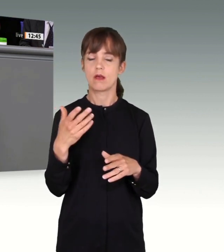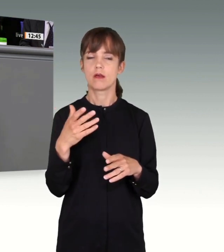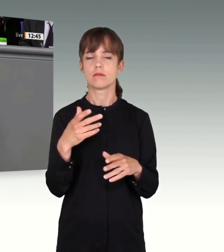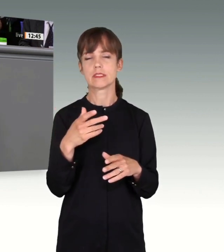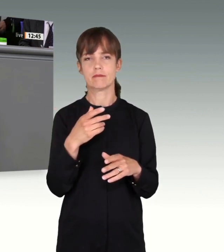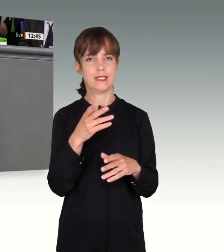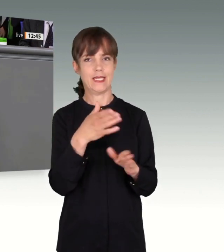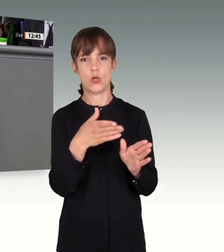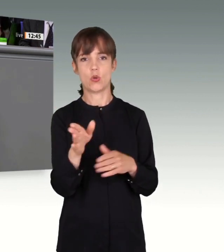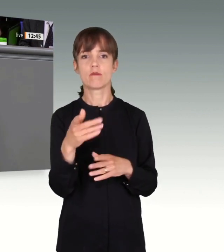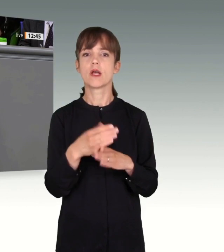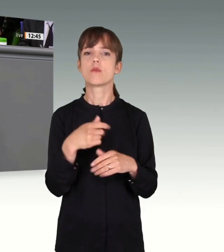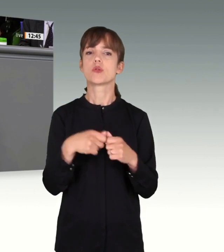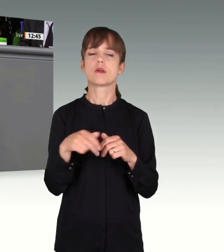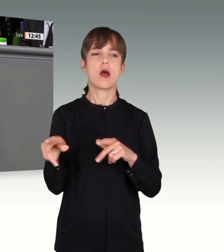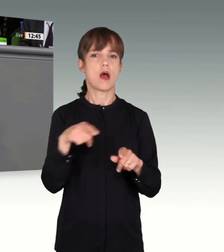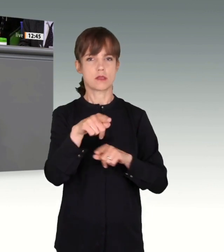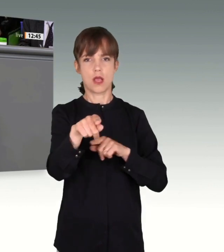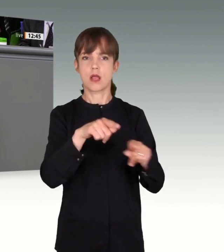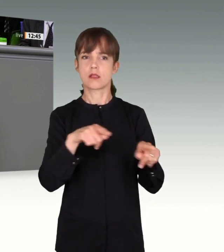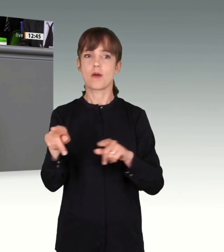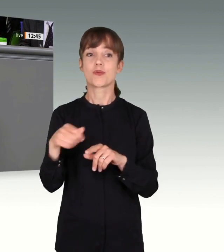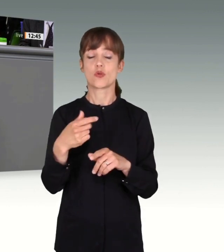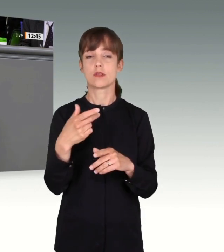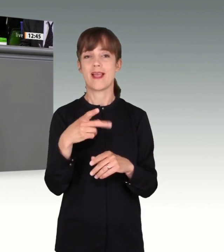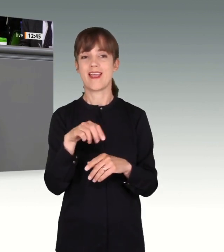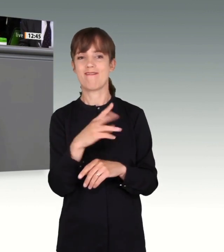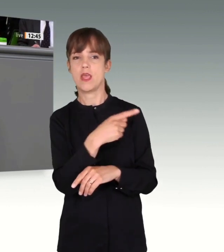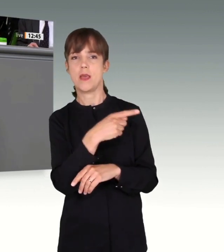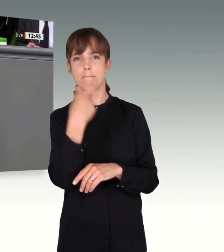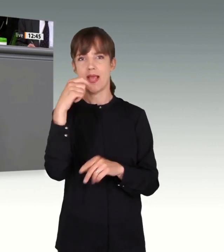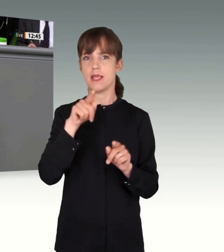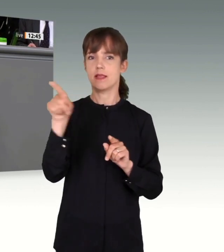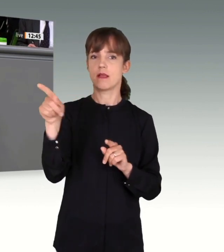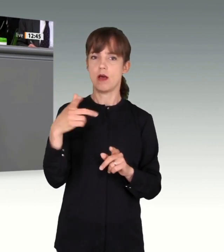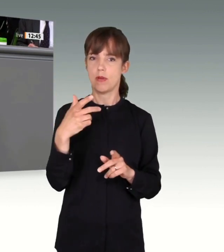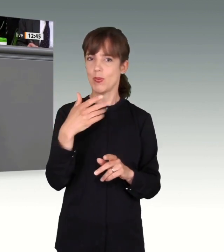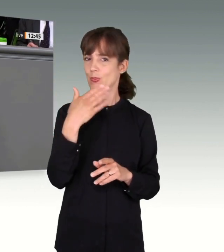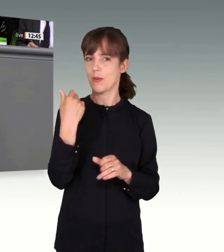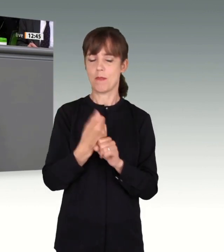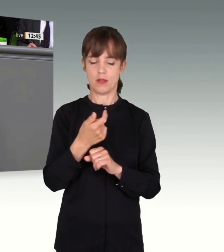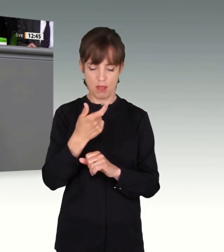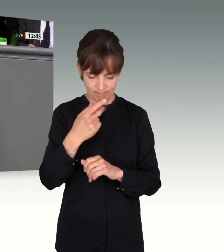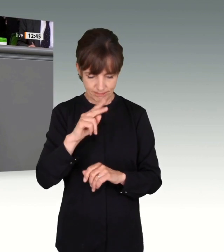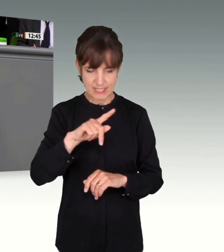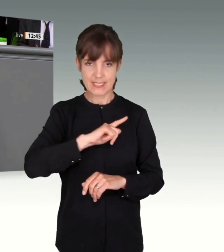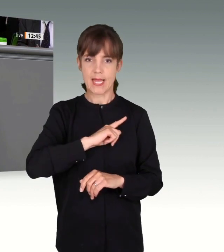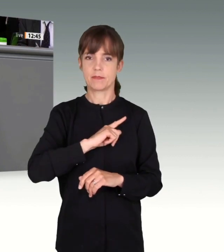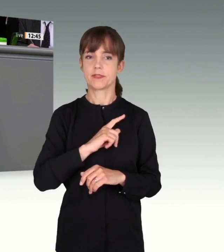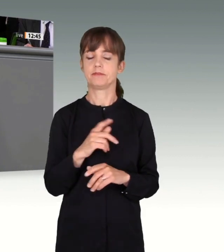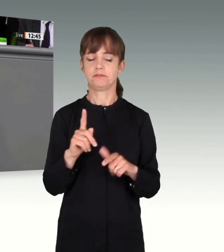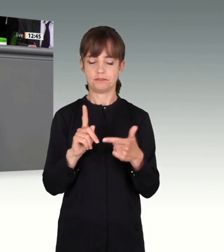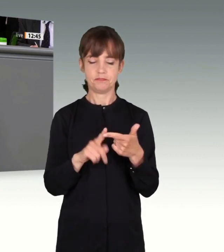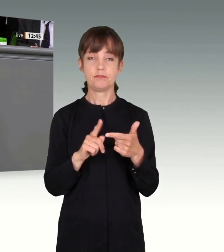in so ziemlich alle Richtungen gezeigt, vor allem in die Länder Nordrhein-Westfalen und Berlin, nur nicht auf sich selbst. Punkt 2. Der